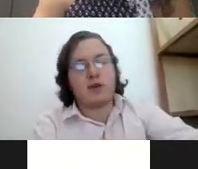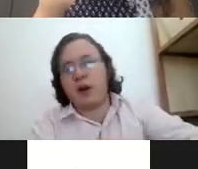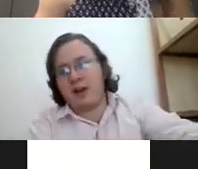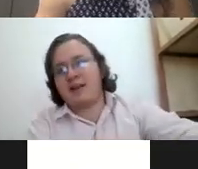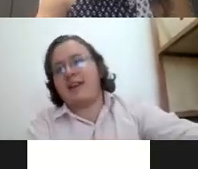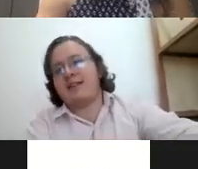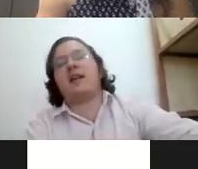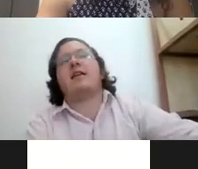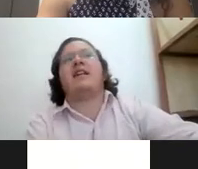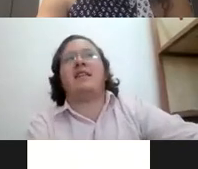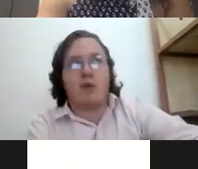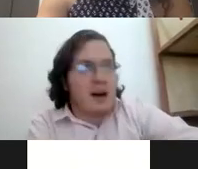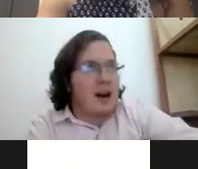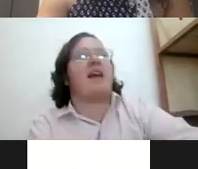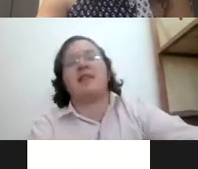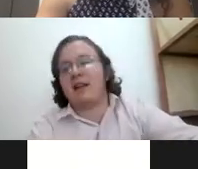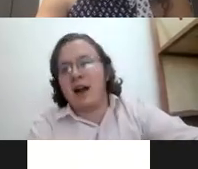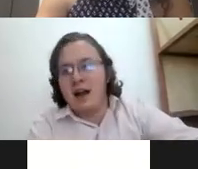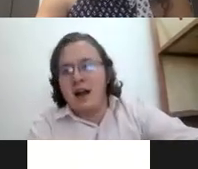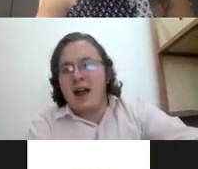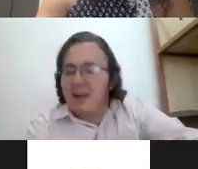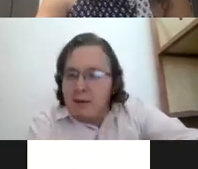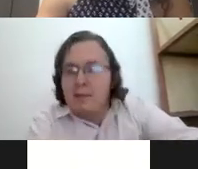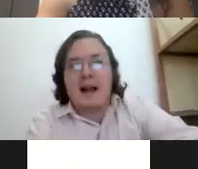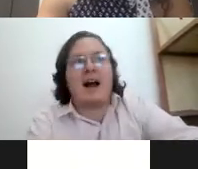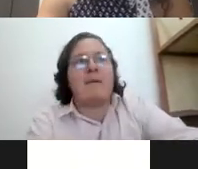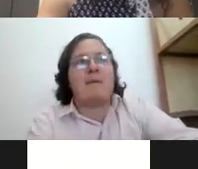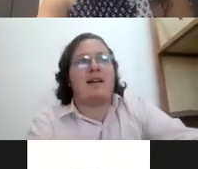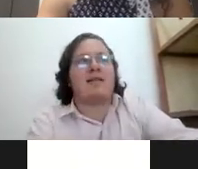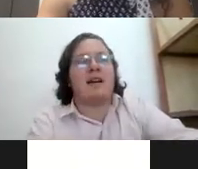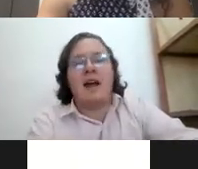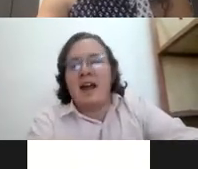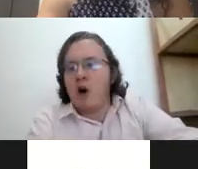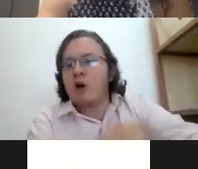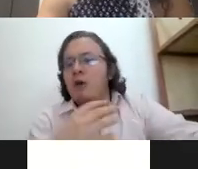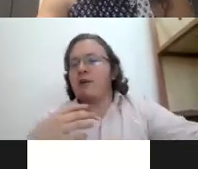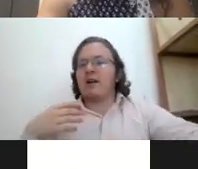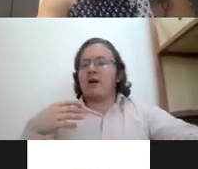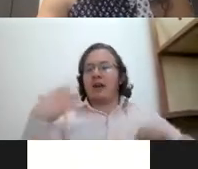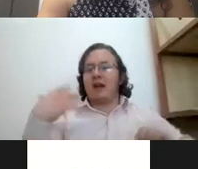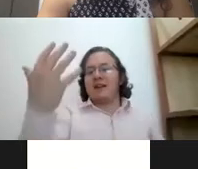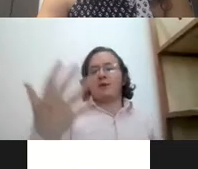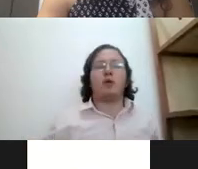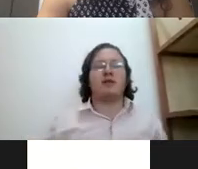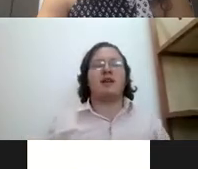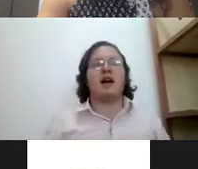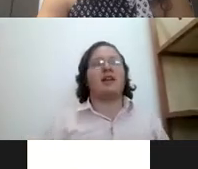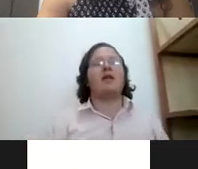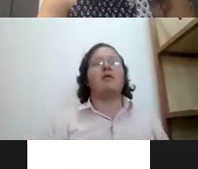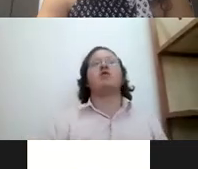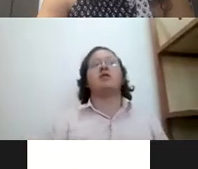sonadas ya están escritas en una ley etcétera debemos aplicar y empezar a hacer y yo creo que ahorita ustedes en la zona turística tienen muchas